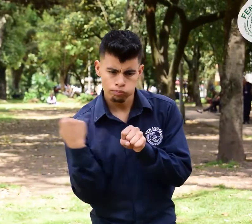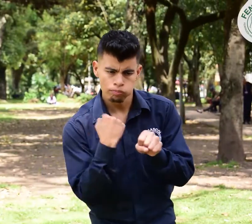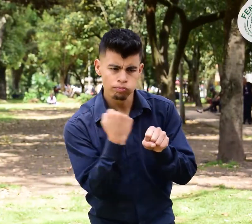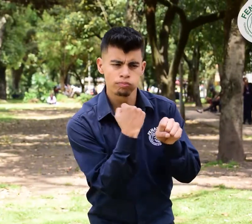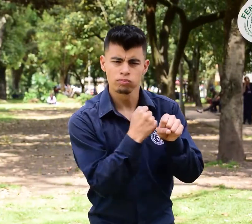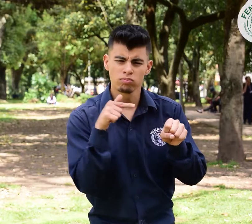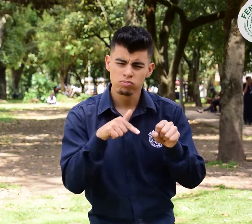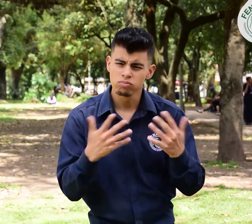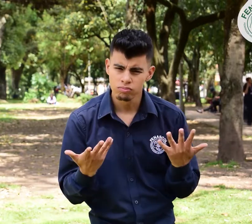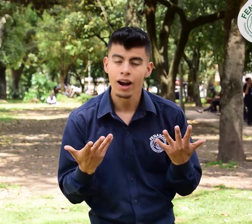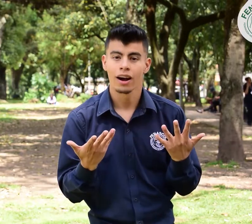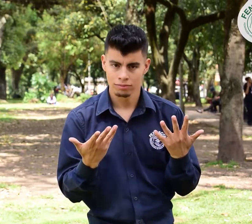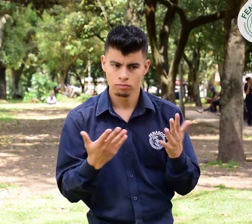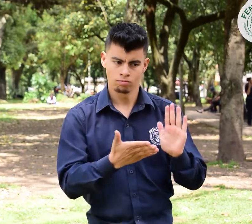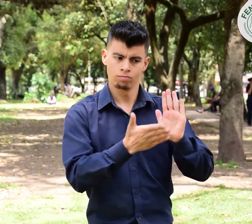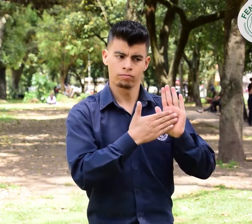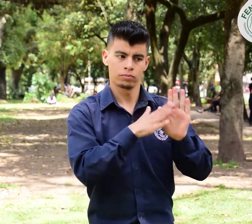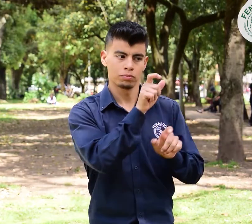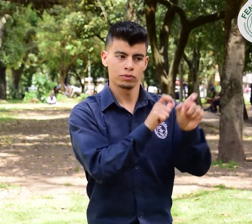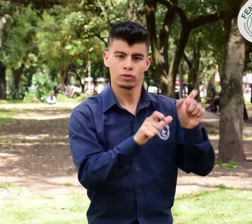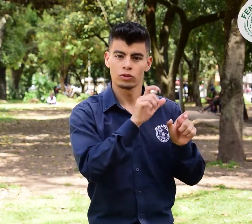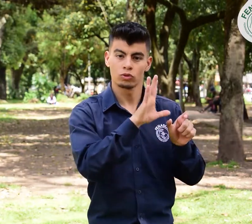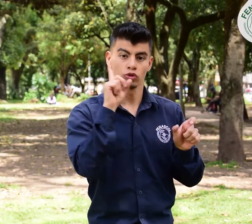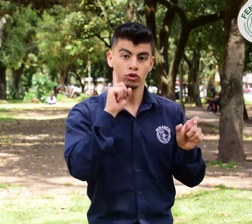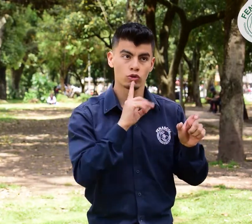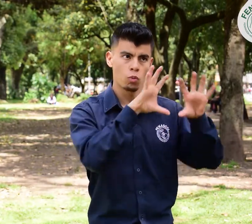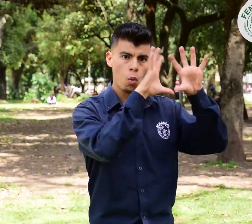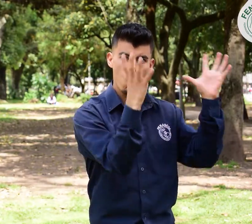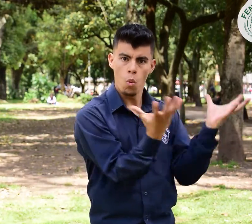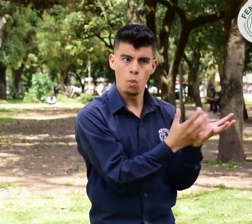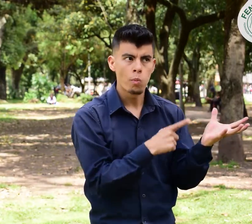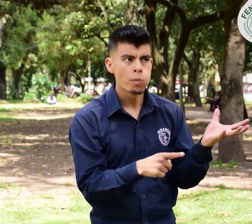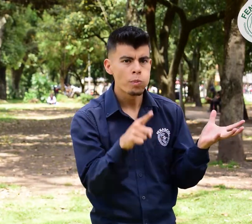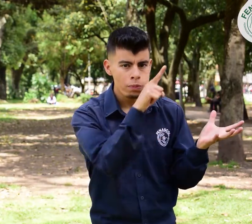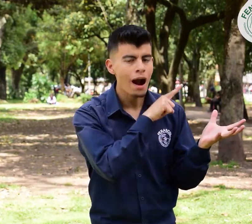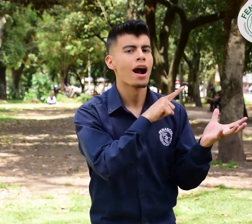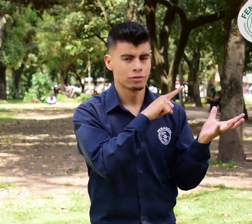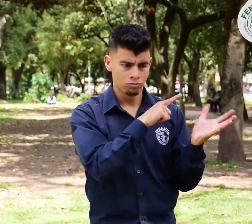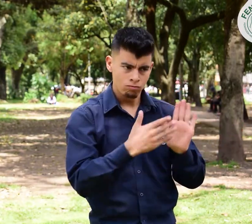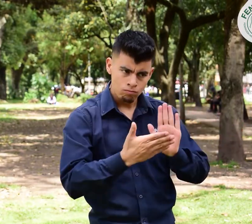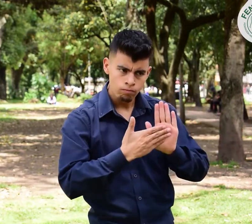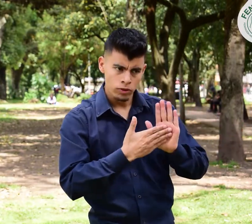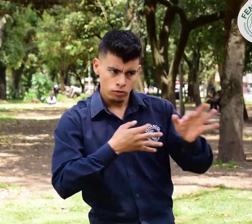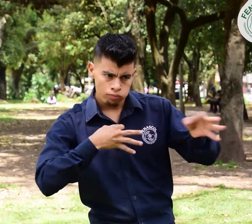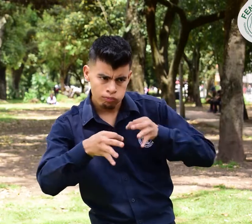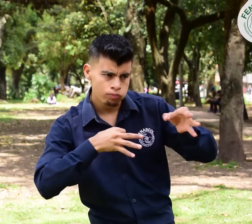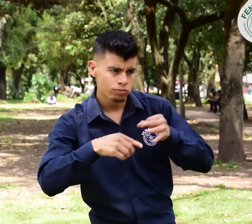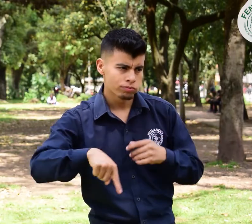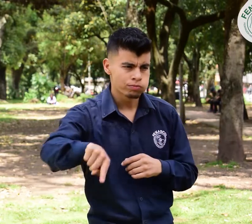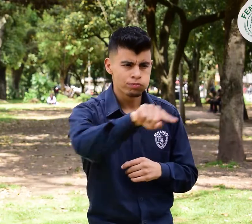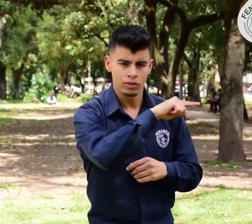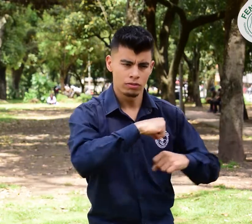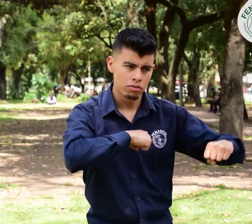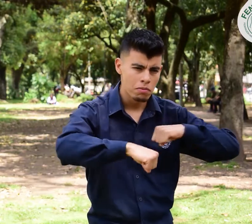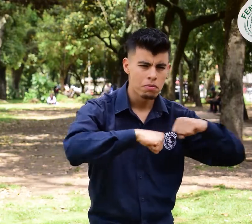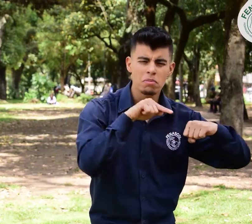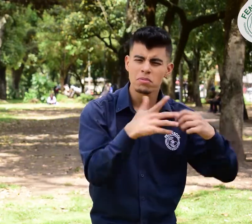garantizar que las personas sordas de todo el mundo estén equipadas con el conocimiento las herramientas y las